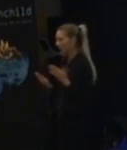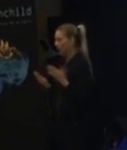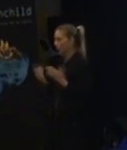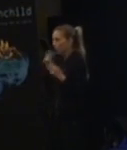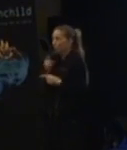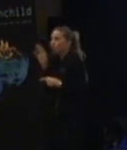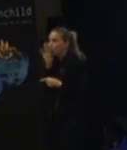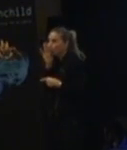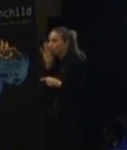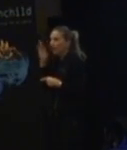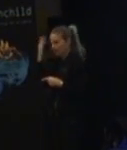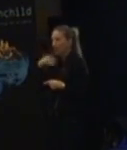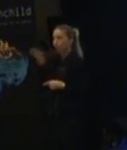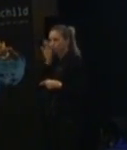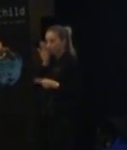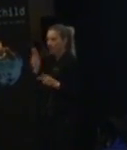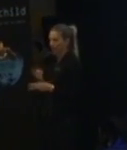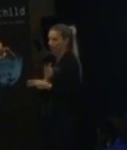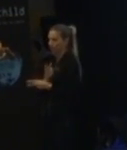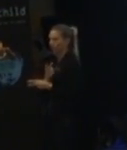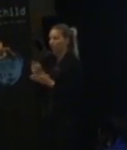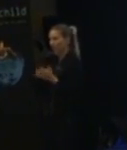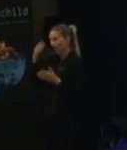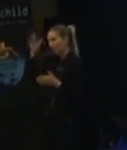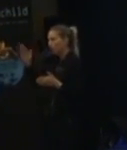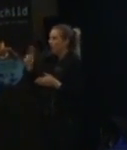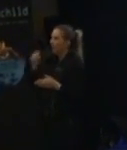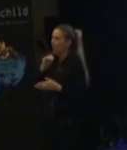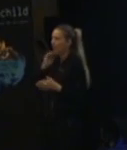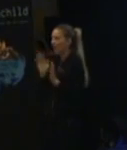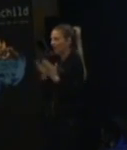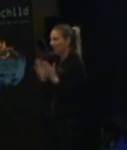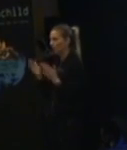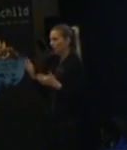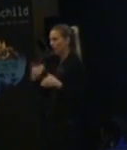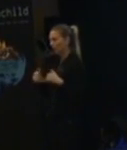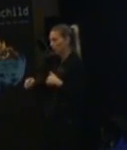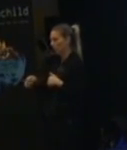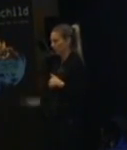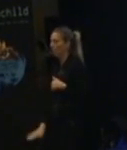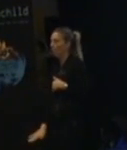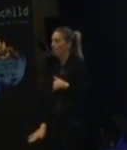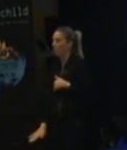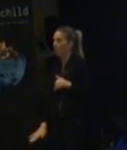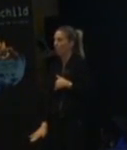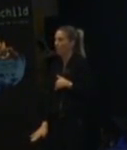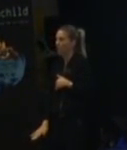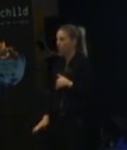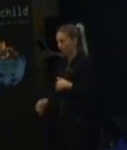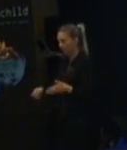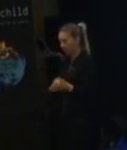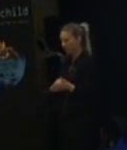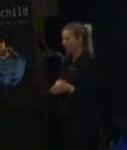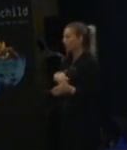viss vuxenlitteratur eller ungdomslitteratur redan när de är 3. För vissa njuter av det.